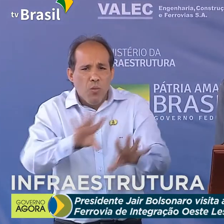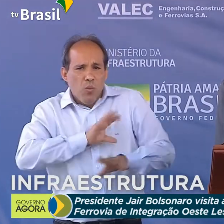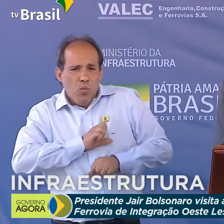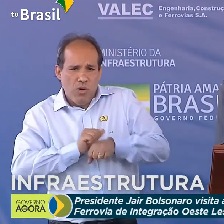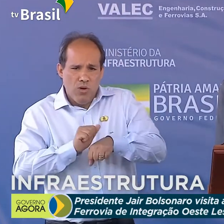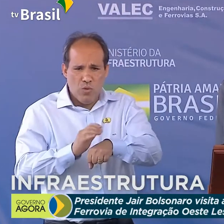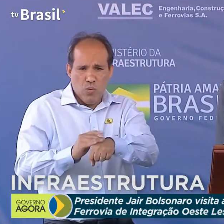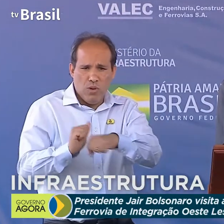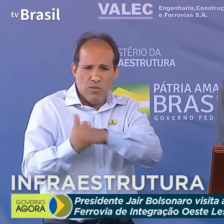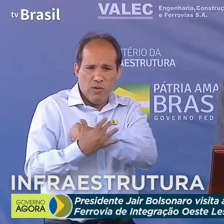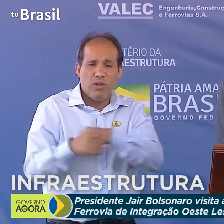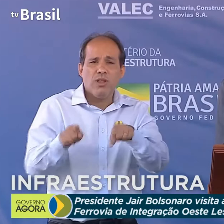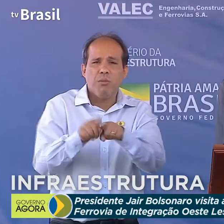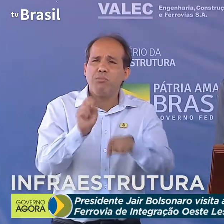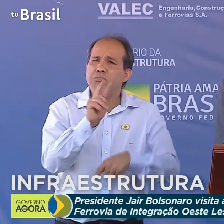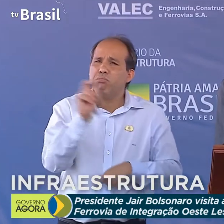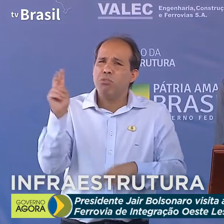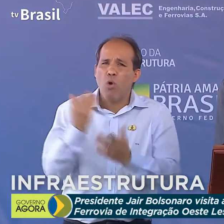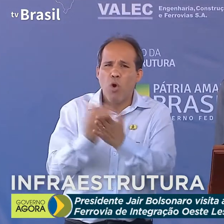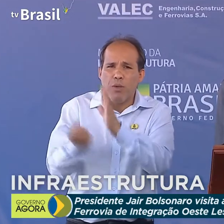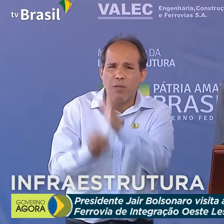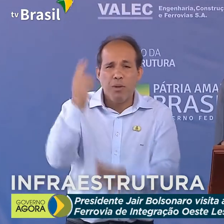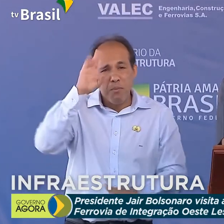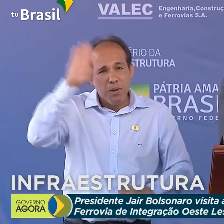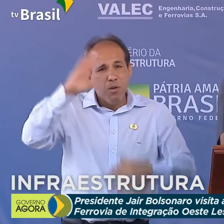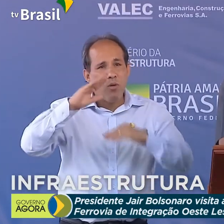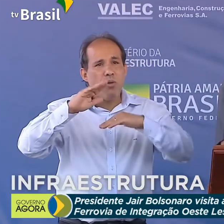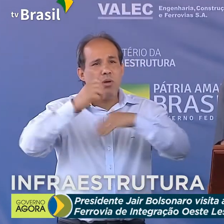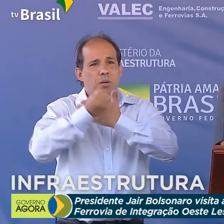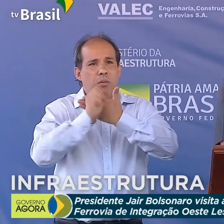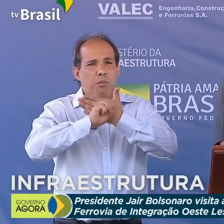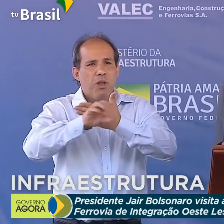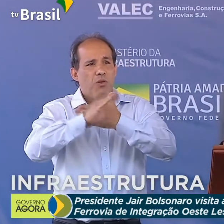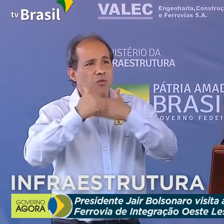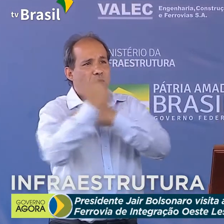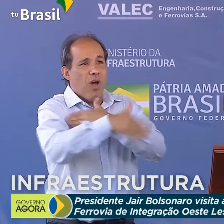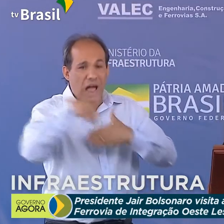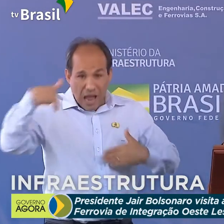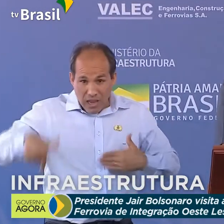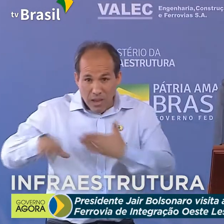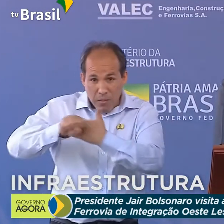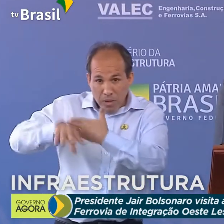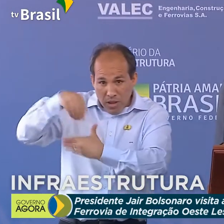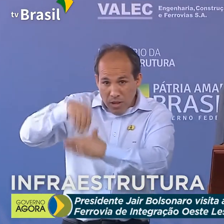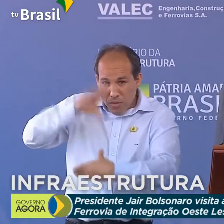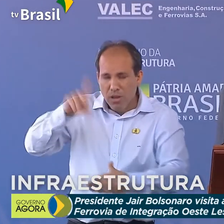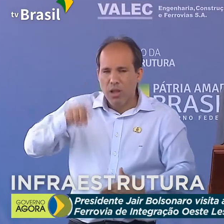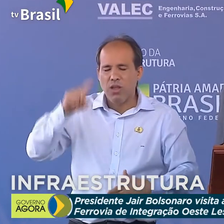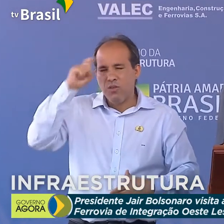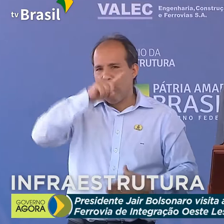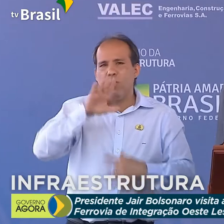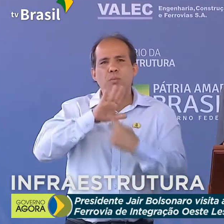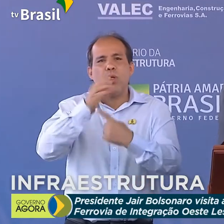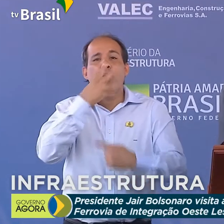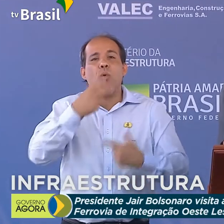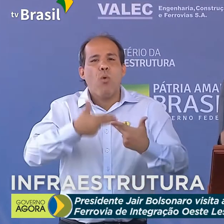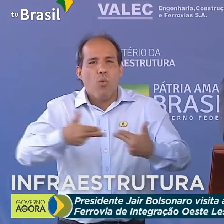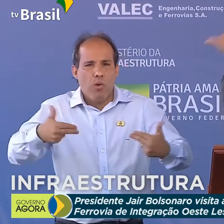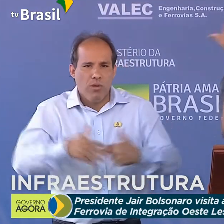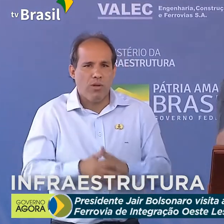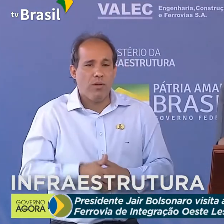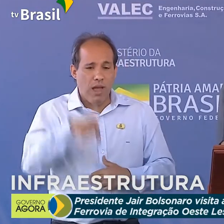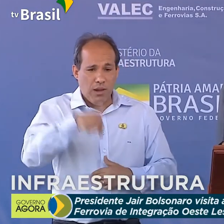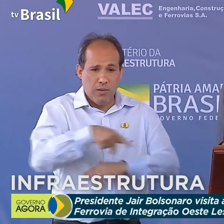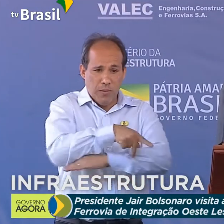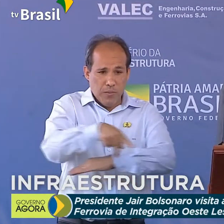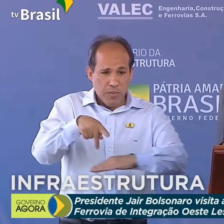já começa a aparecer, em especial na mídia lá de fora, que é a mídia que de dentro é difícil aparecer, boa notícia, que o Brasil foi o país,